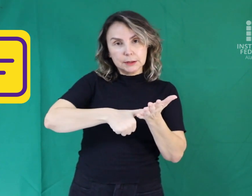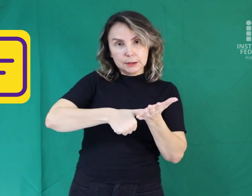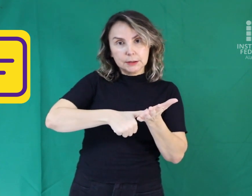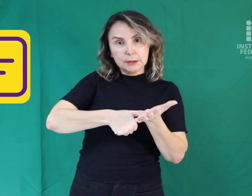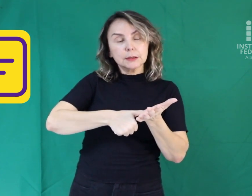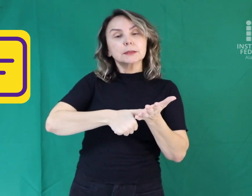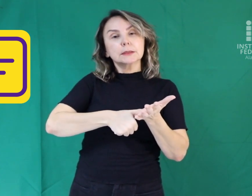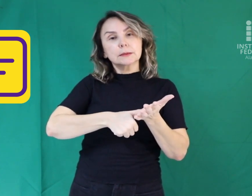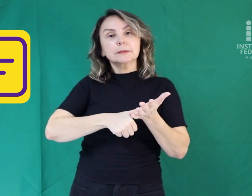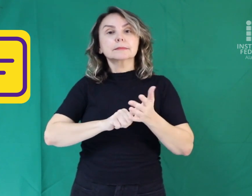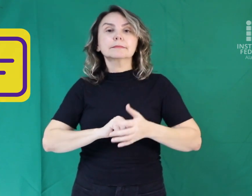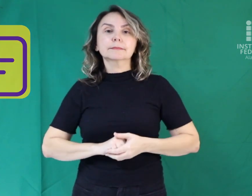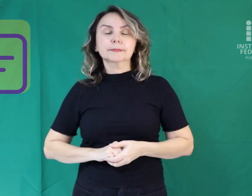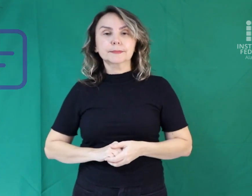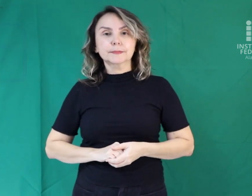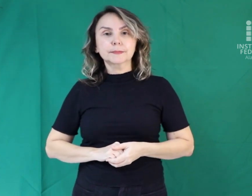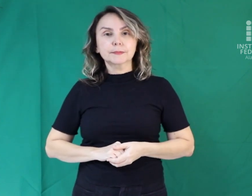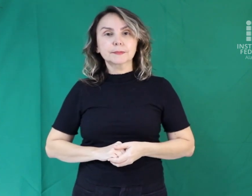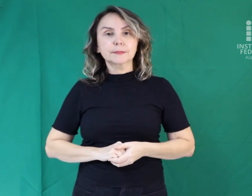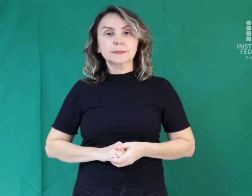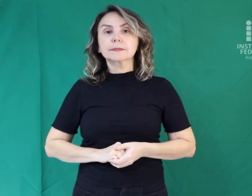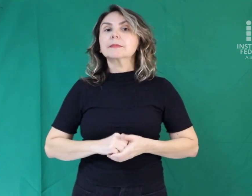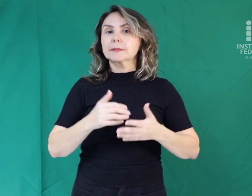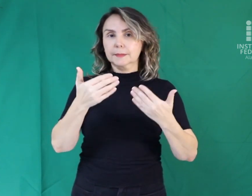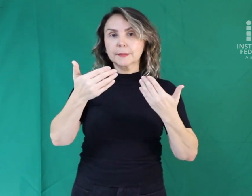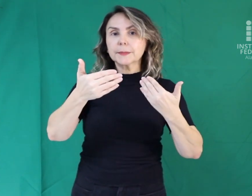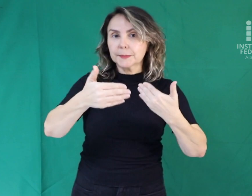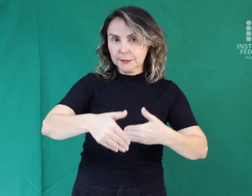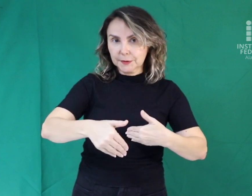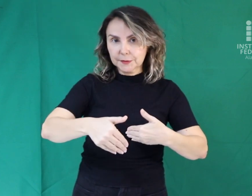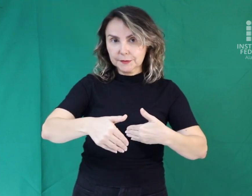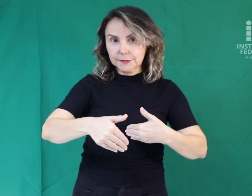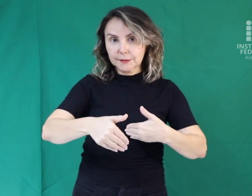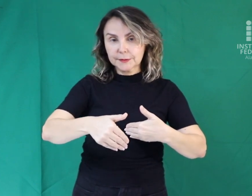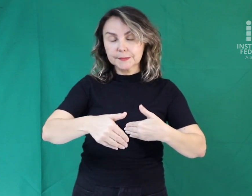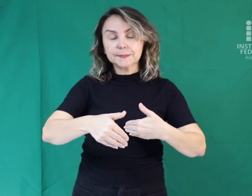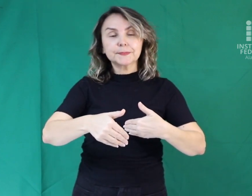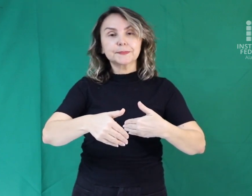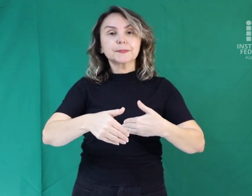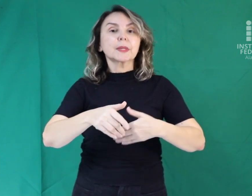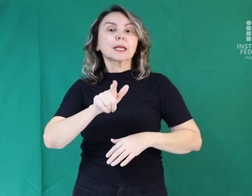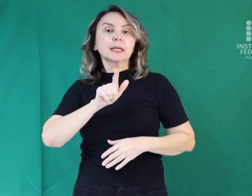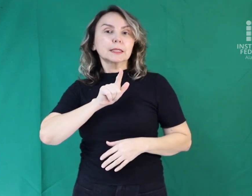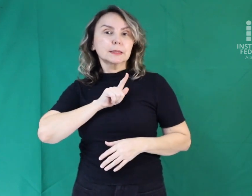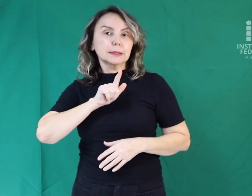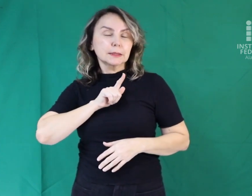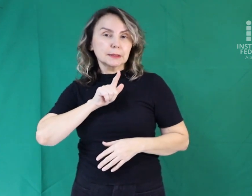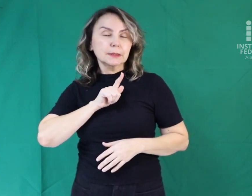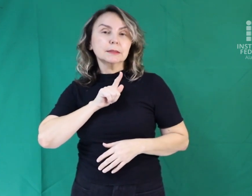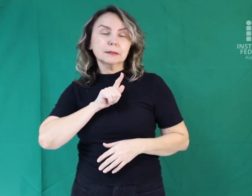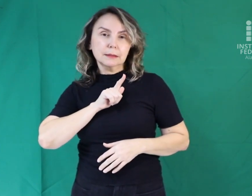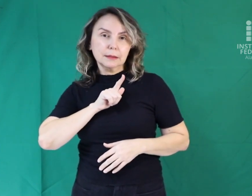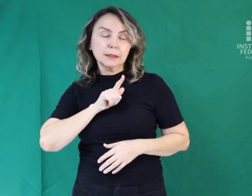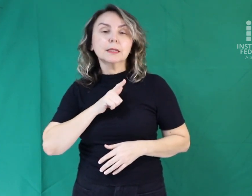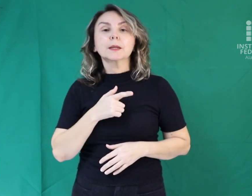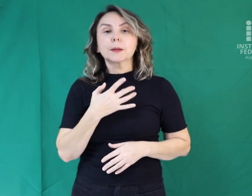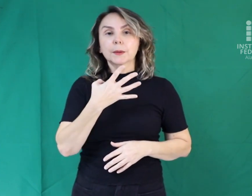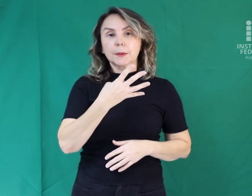equivalente. A prova será constituída de um caderno de